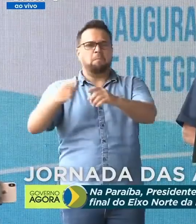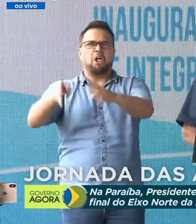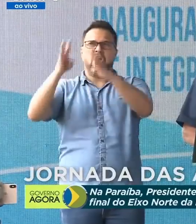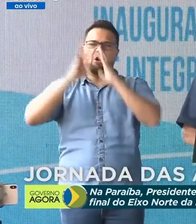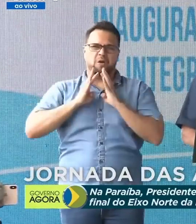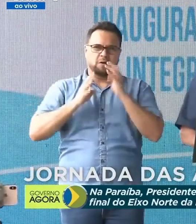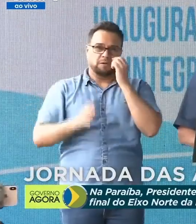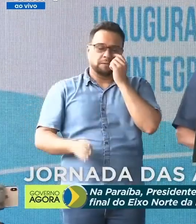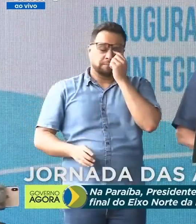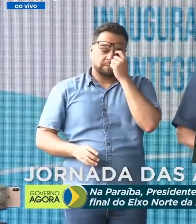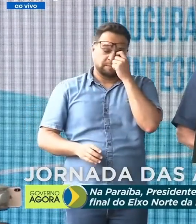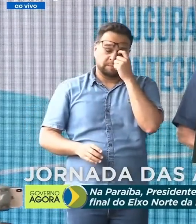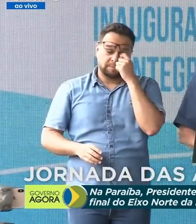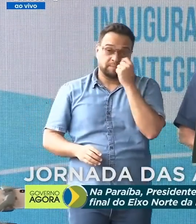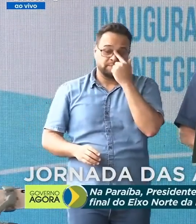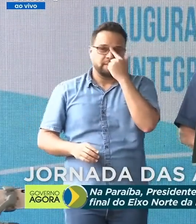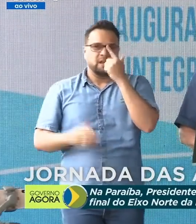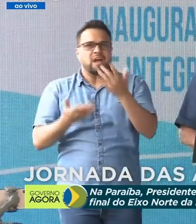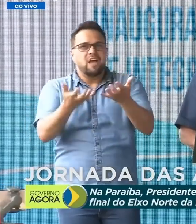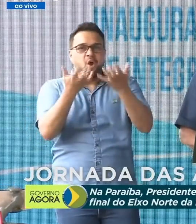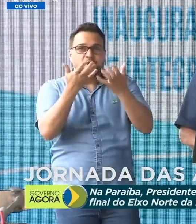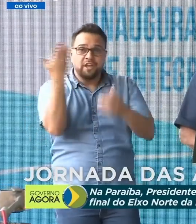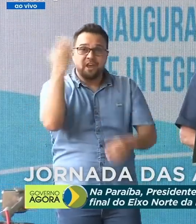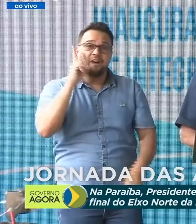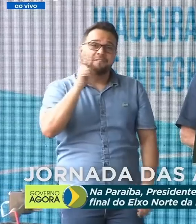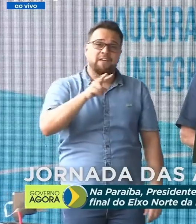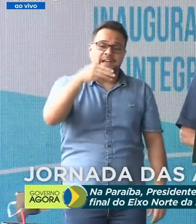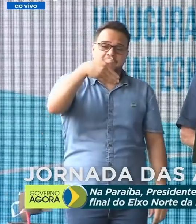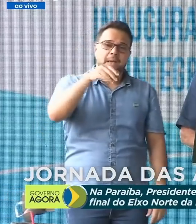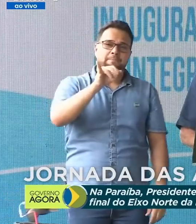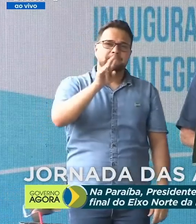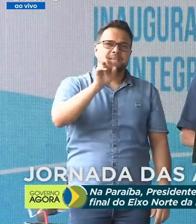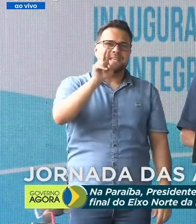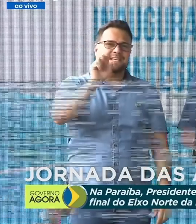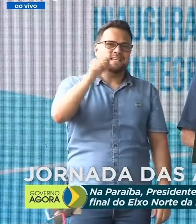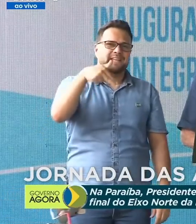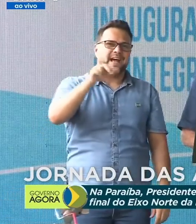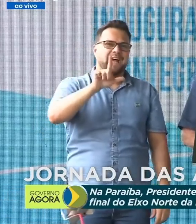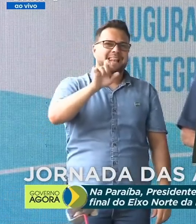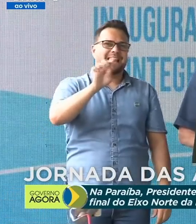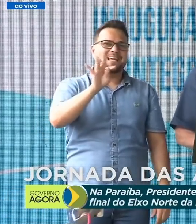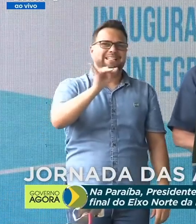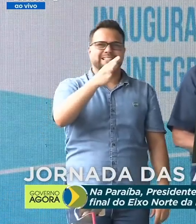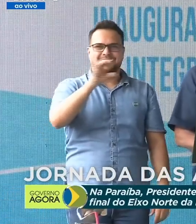Eu queria ver a Miriam Leitão viver com R$ 192.